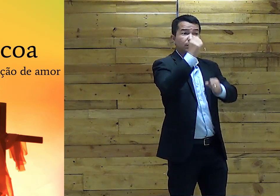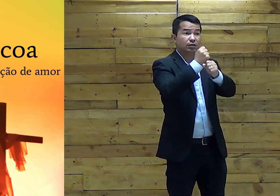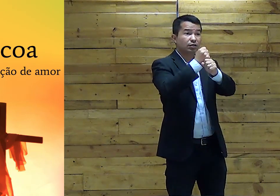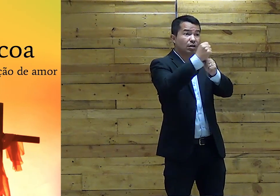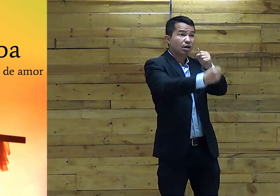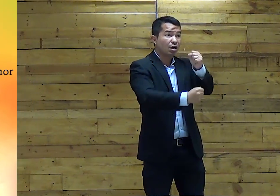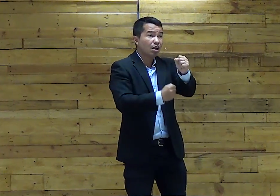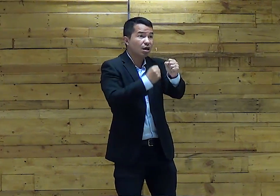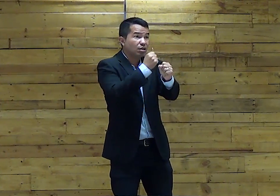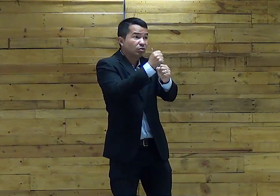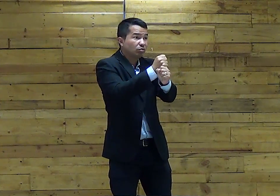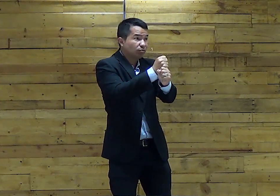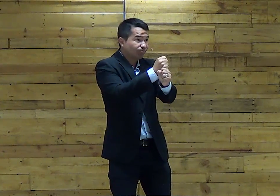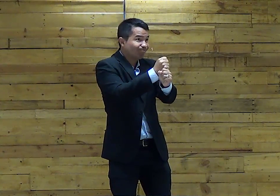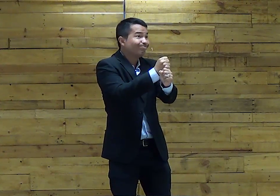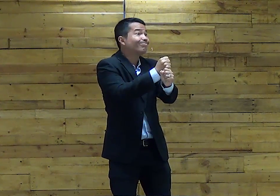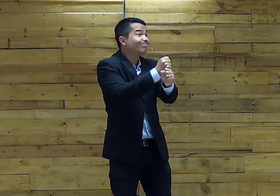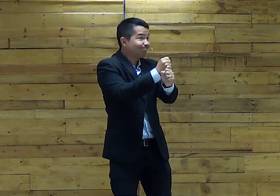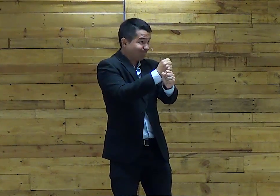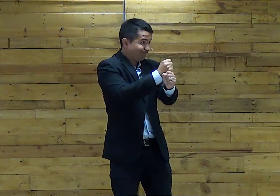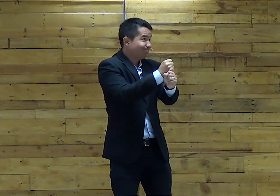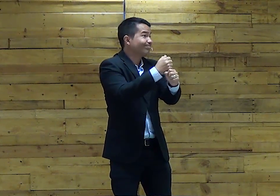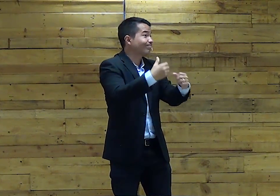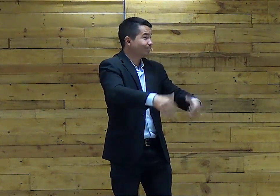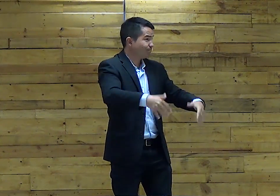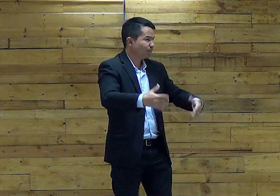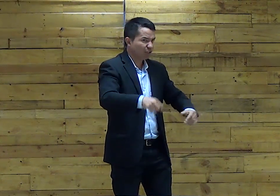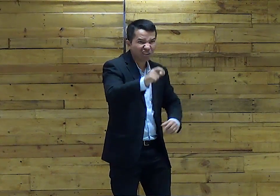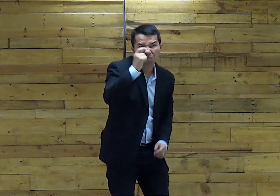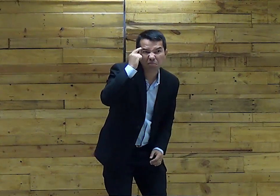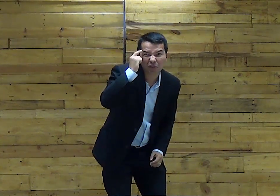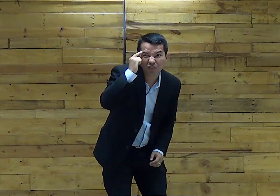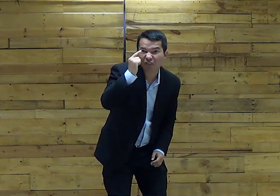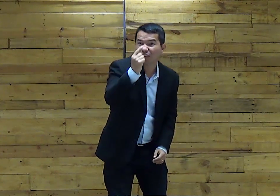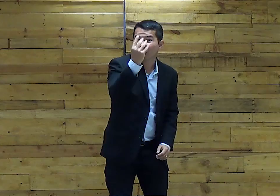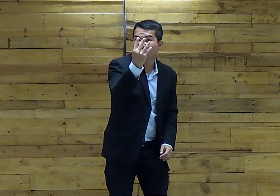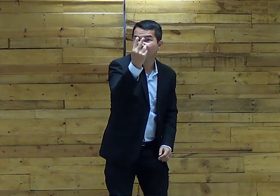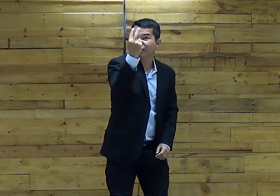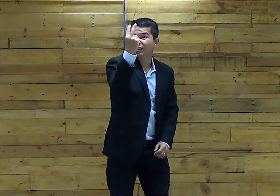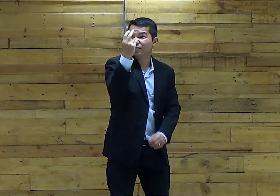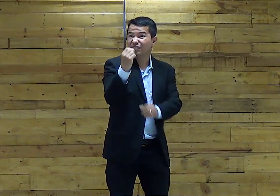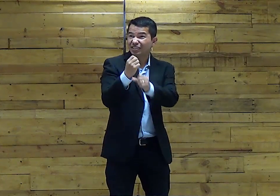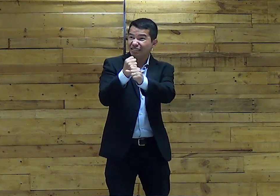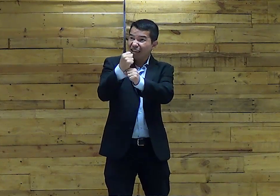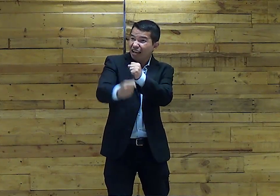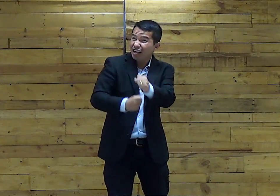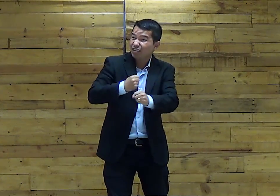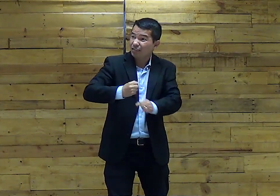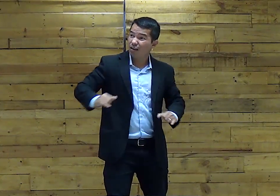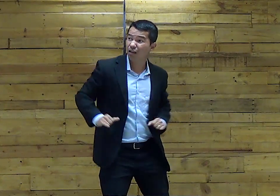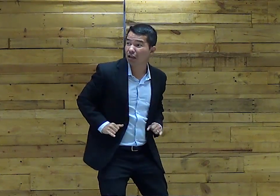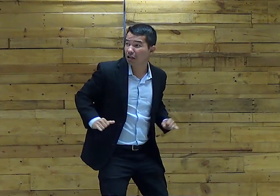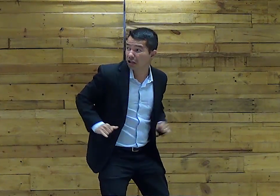Por 420 anos sofreram Você pensa, 420